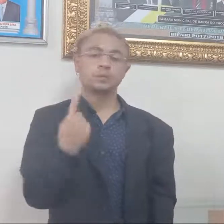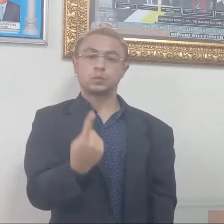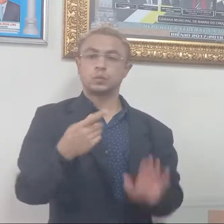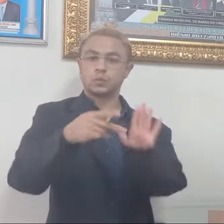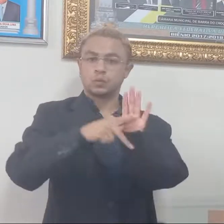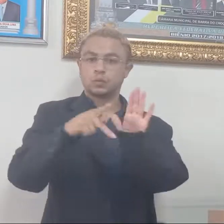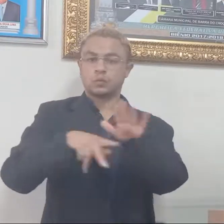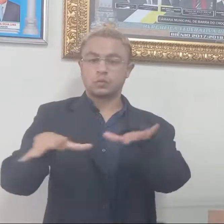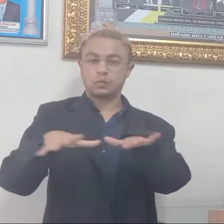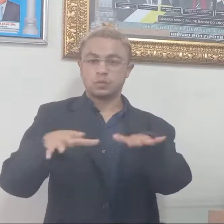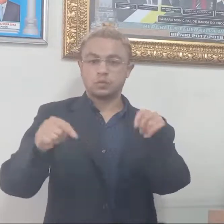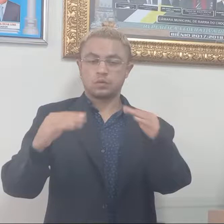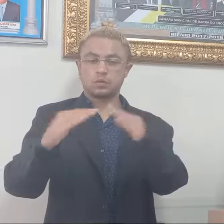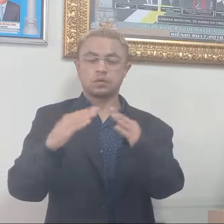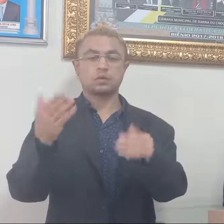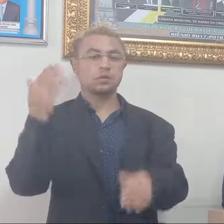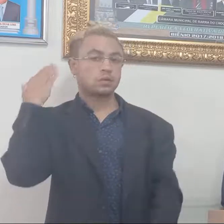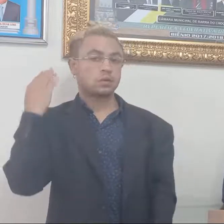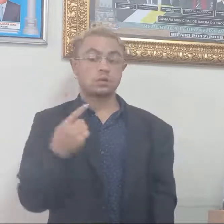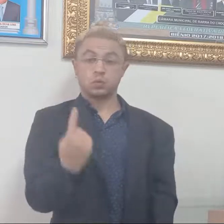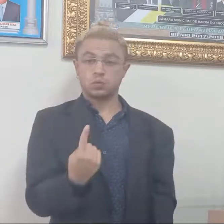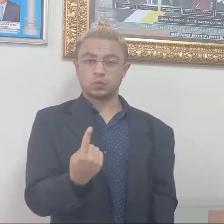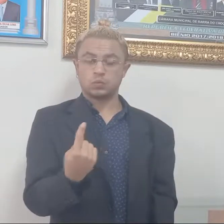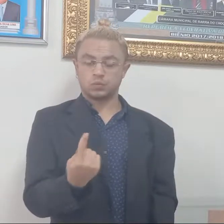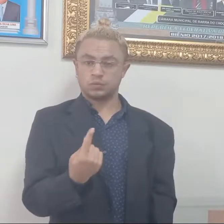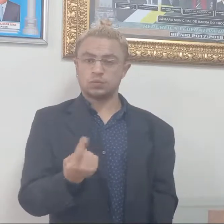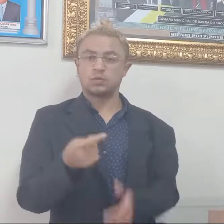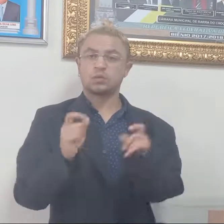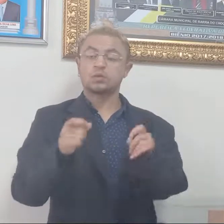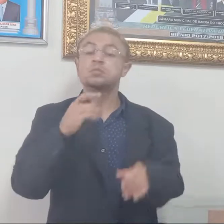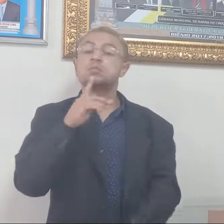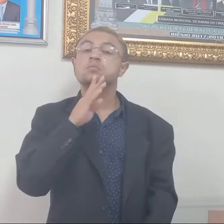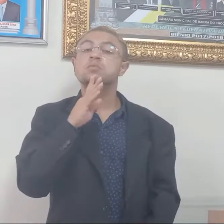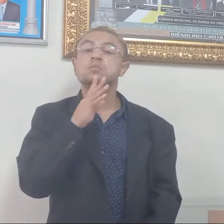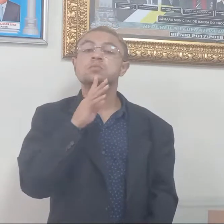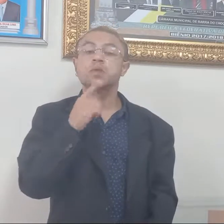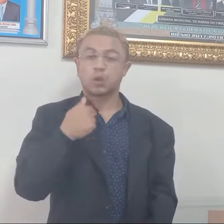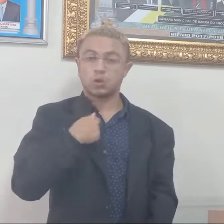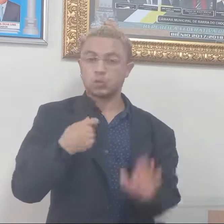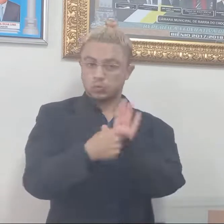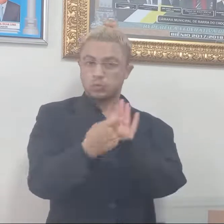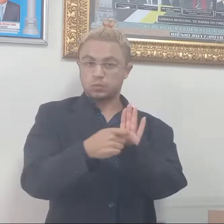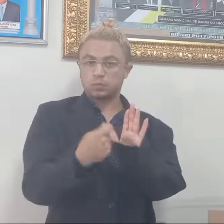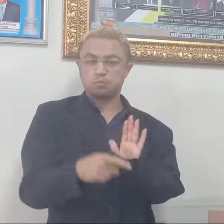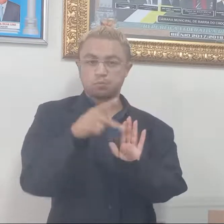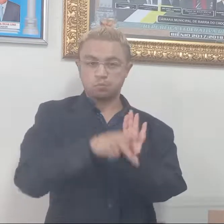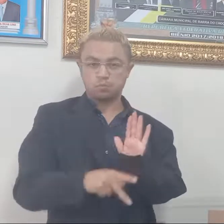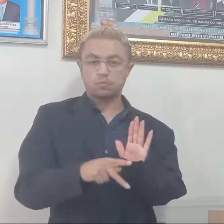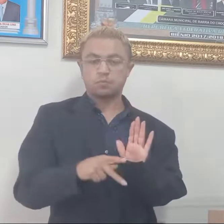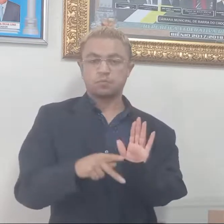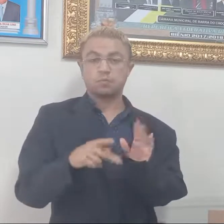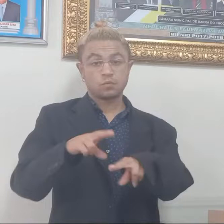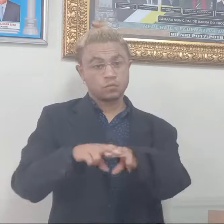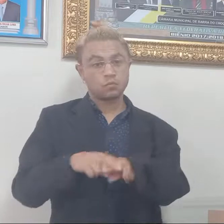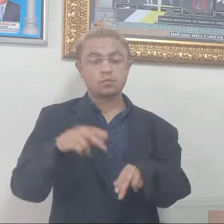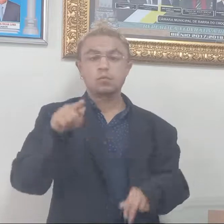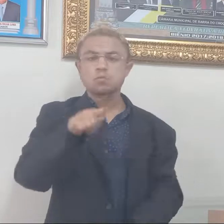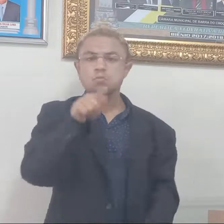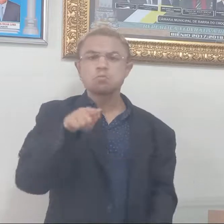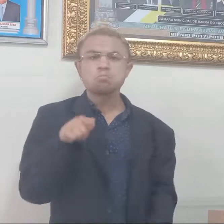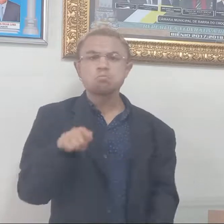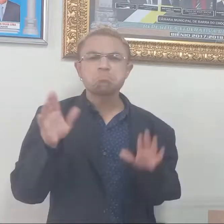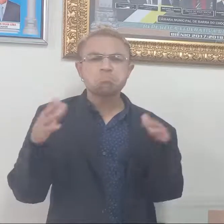da taxa de iluminação pública. Inclusive, por coincidência, eu também era o relator desse projeto. Por conta de algumas dúvidas,